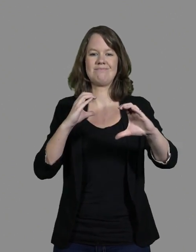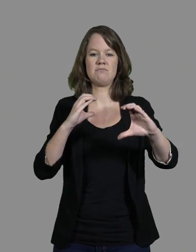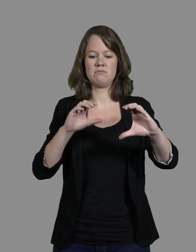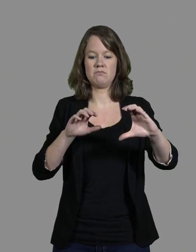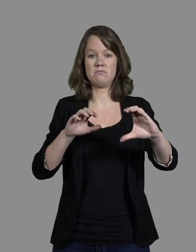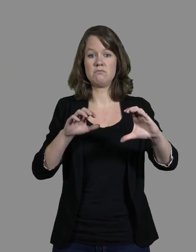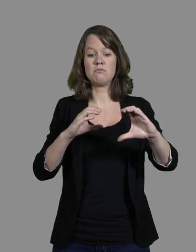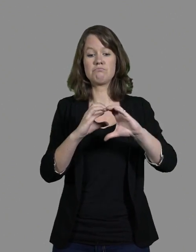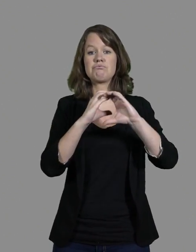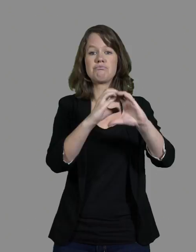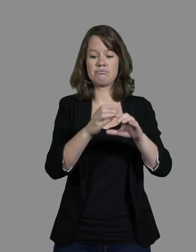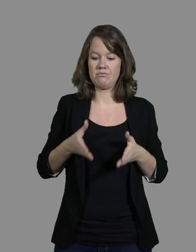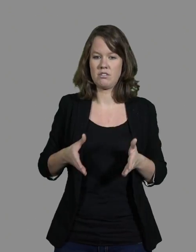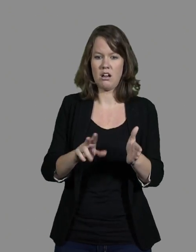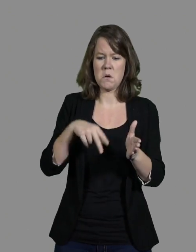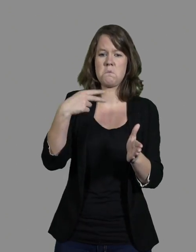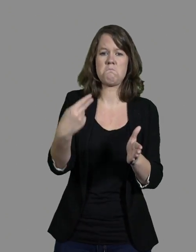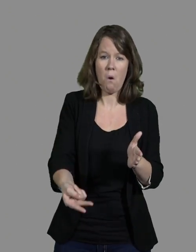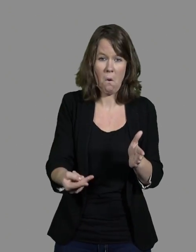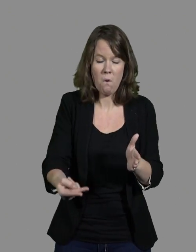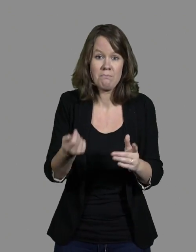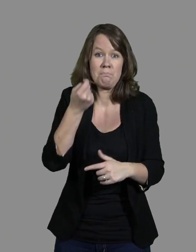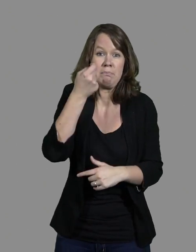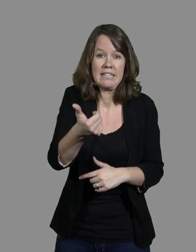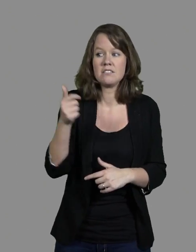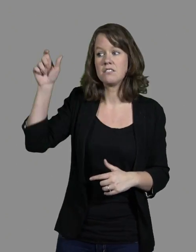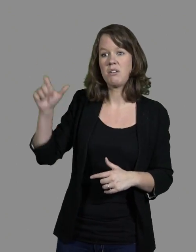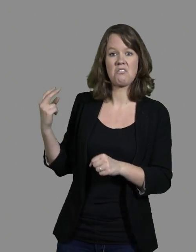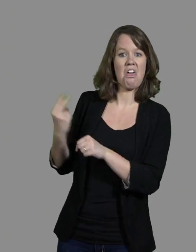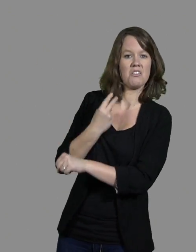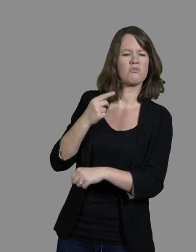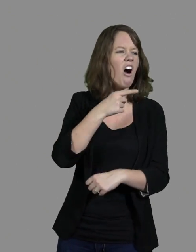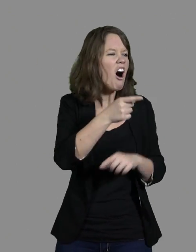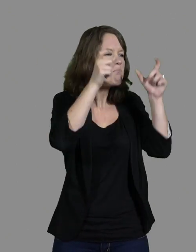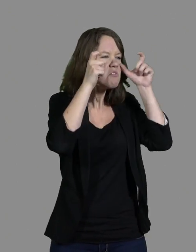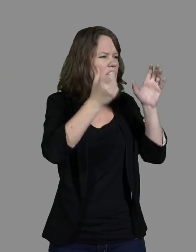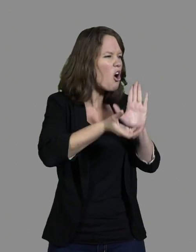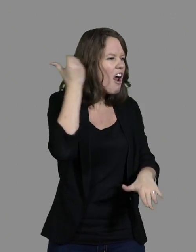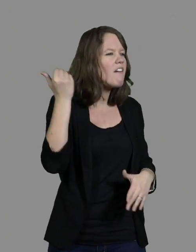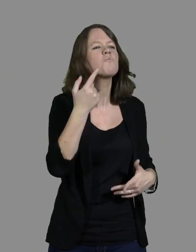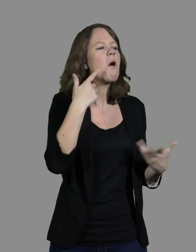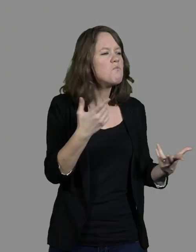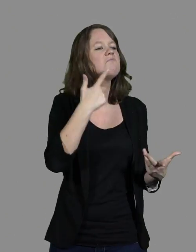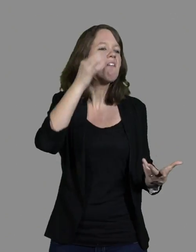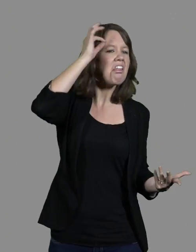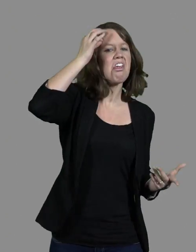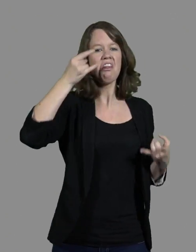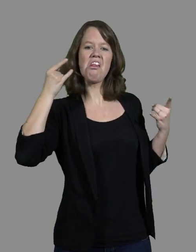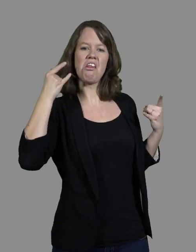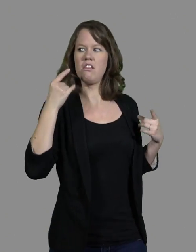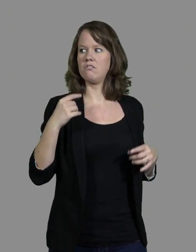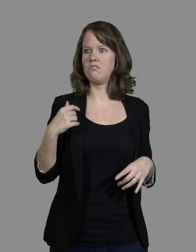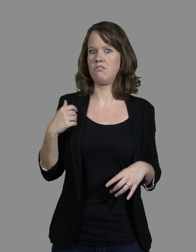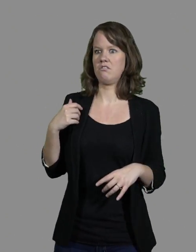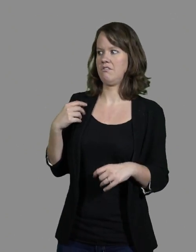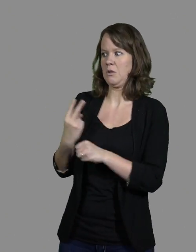en plus, me dit « Ouais, ta carotte, tu as tes lunettes, tu te crois où, sur un défi de mode ? » Et là, j'ai fait « Ouh ! » Si tous les jours, j'entends